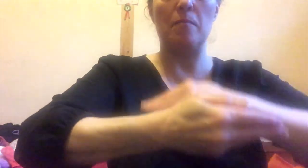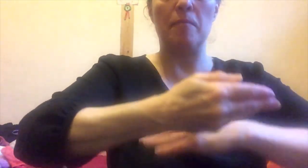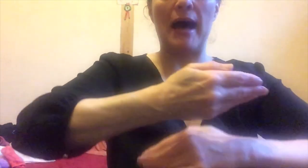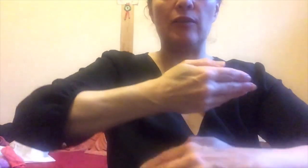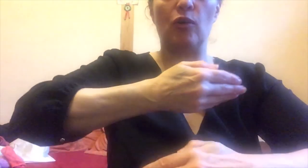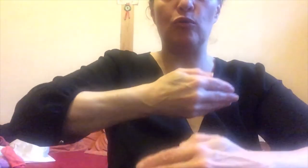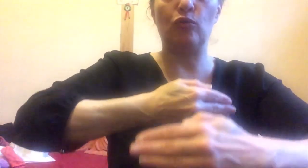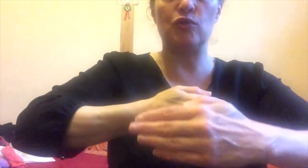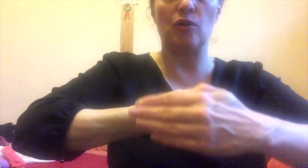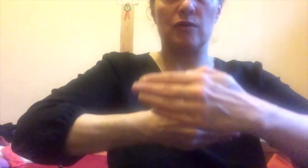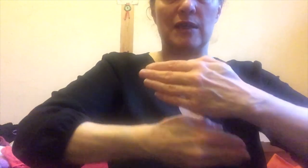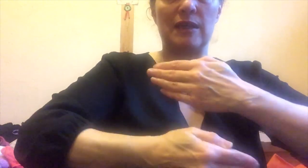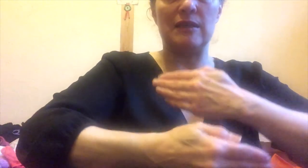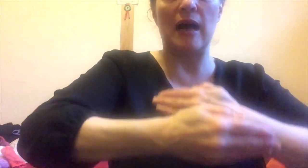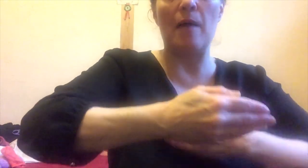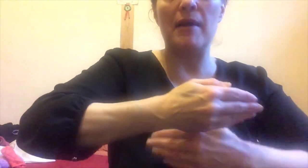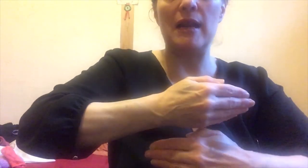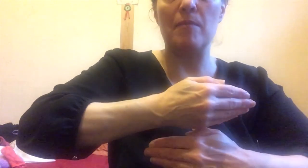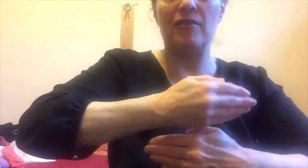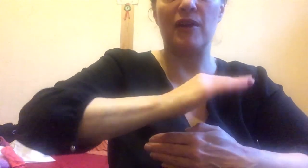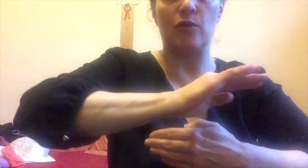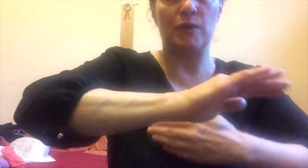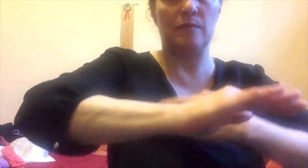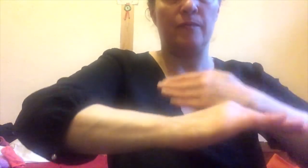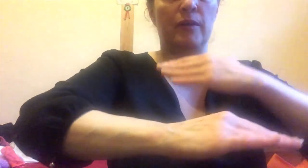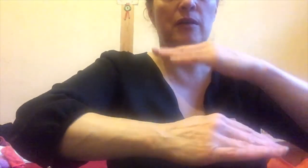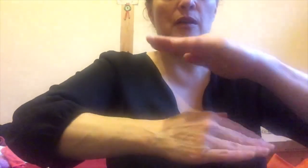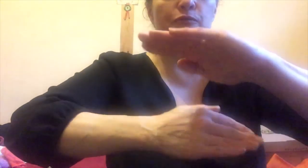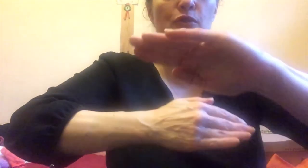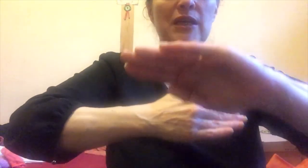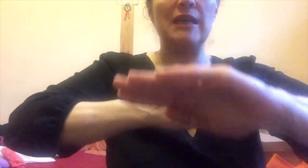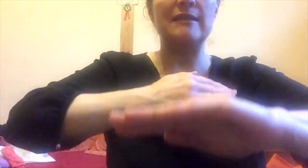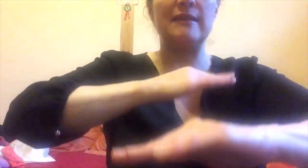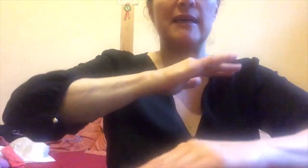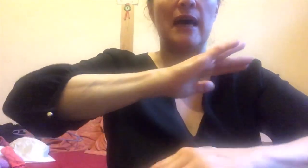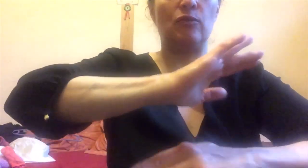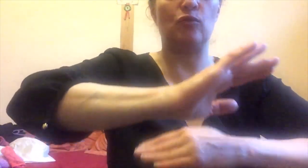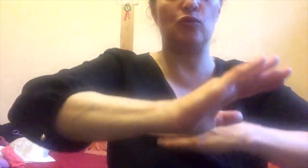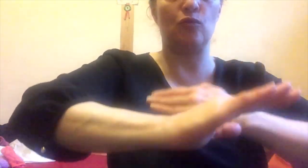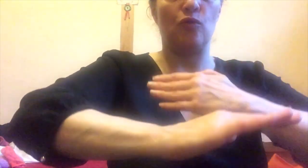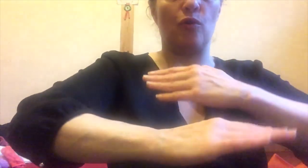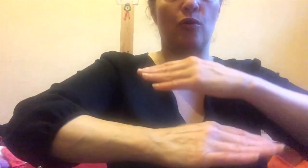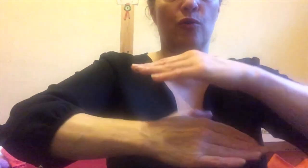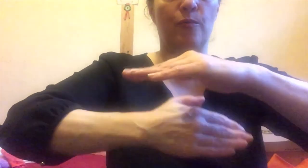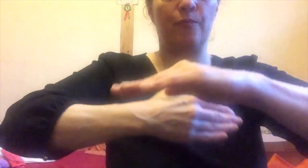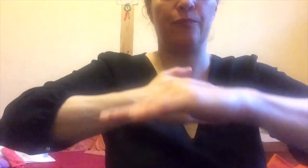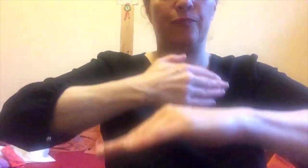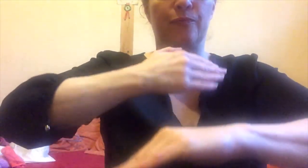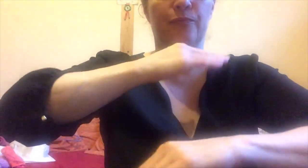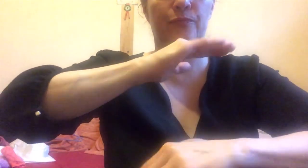part dans l'autre sens,'est-à-dire s'il ramène les mains vers lui. Il faut qu'il les écarte de son corps.-à-dire que